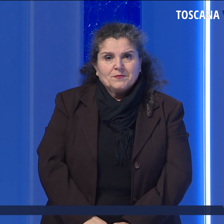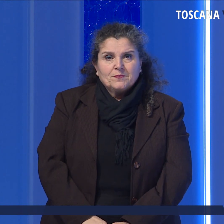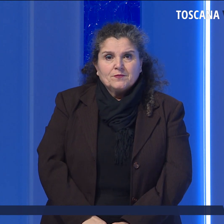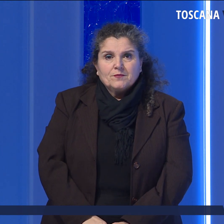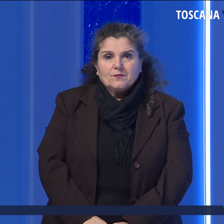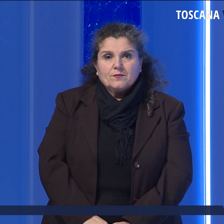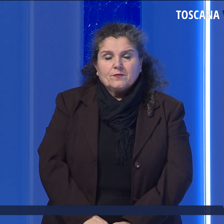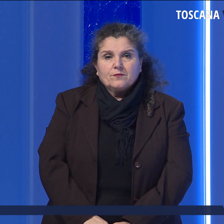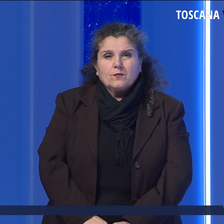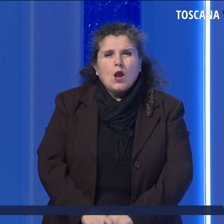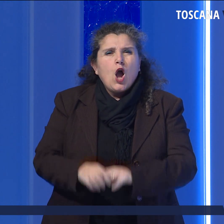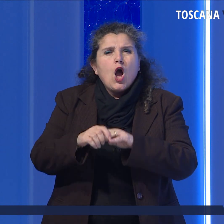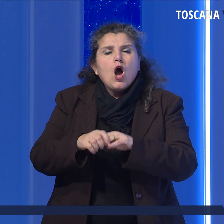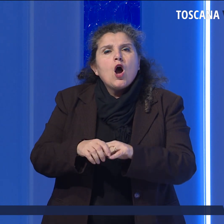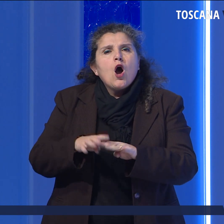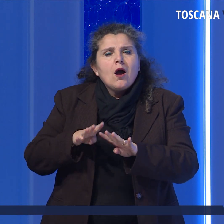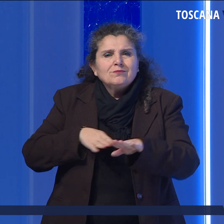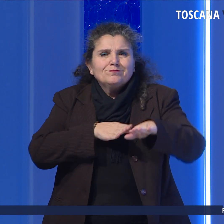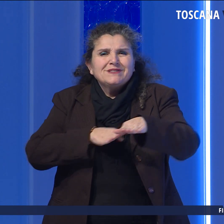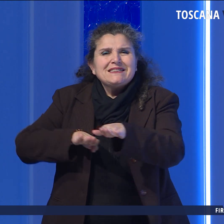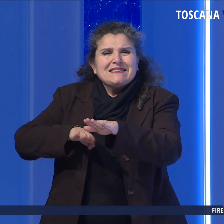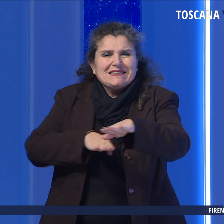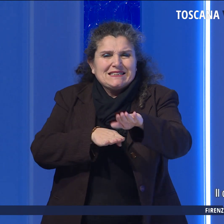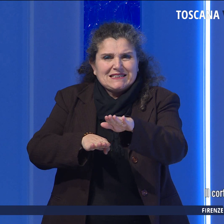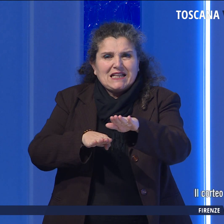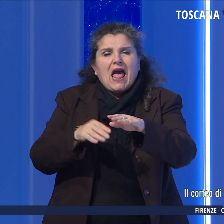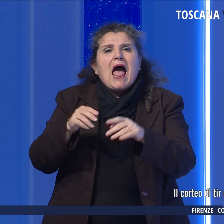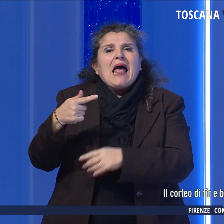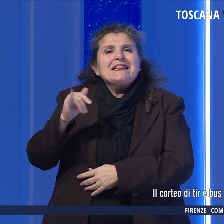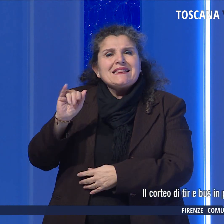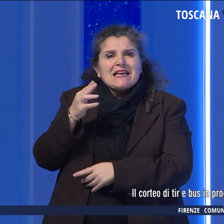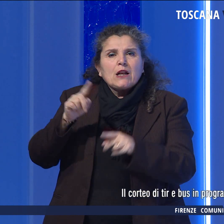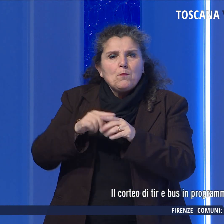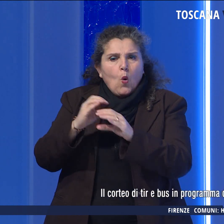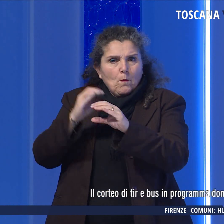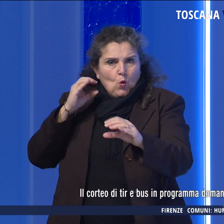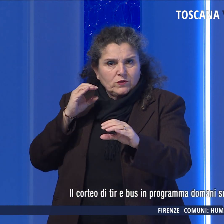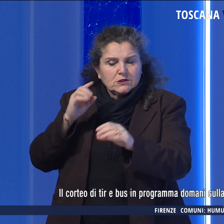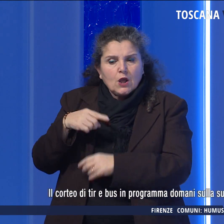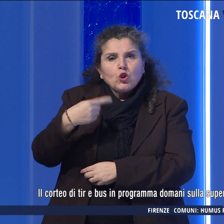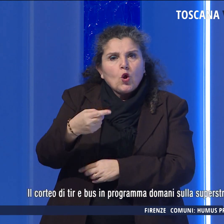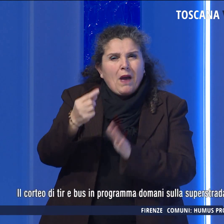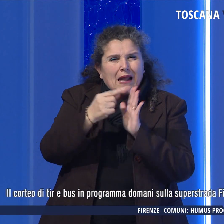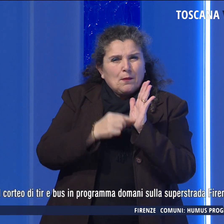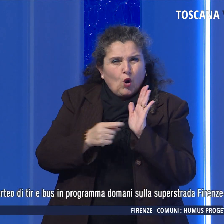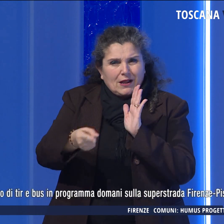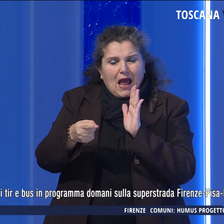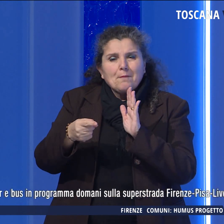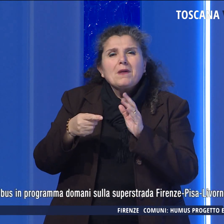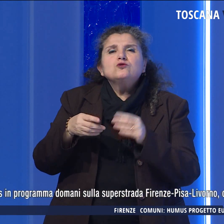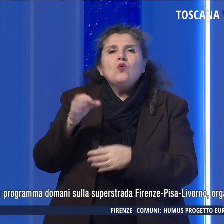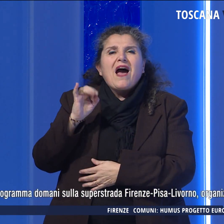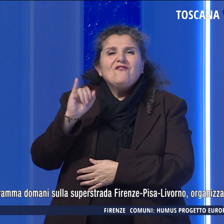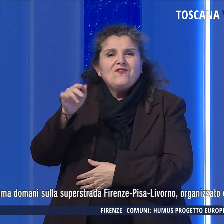Il corteo di tir e bus in programma domani sulla superstrada Firenze-Pisa-Ligorno,